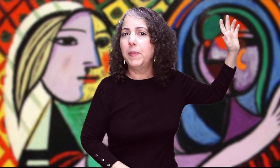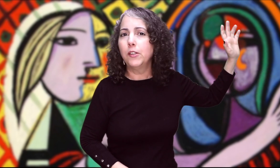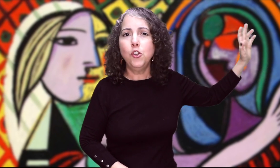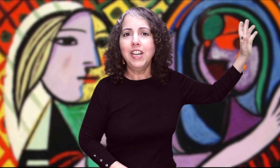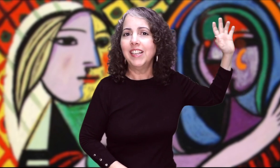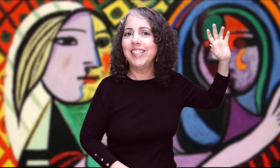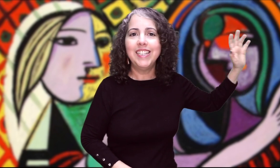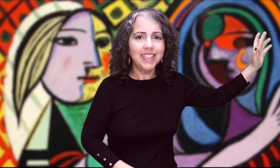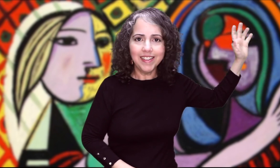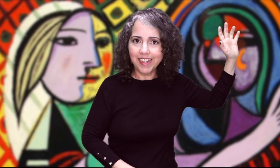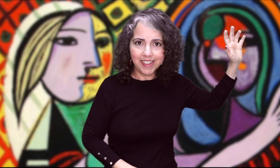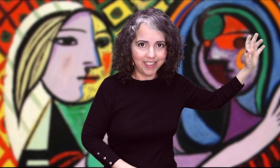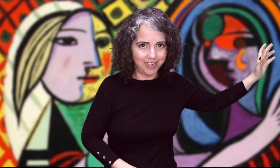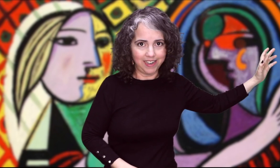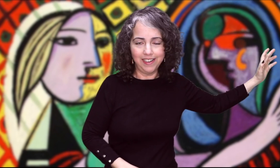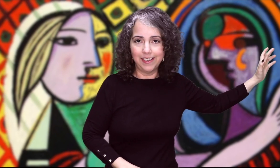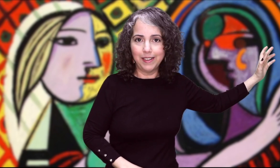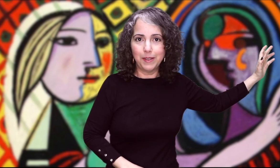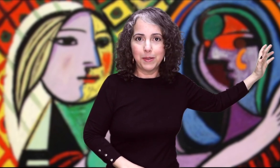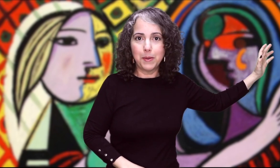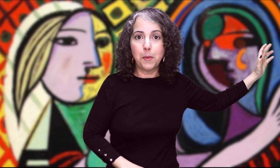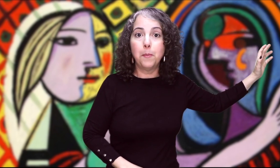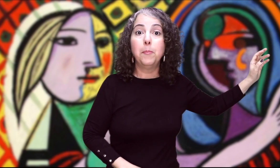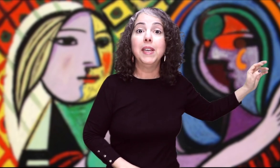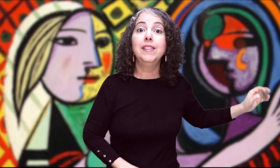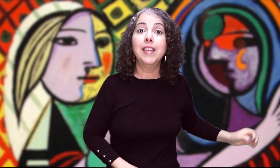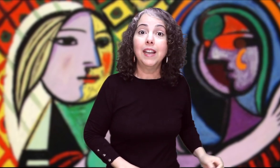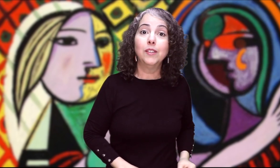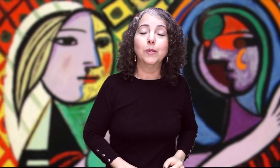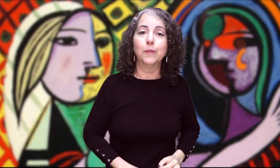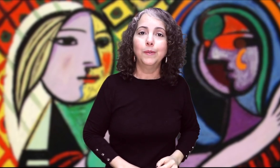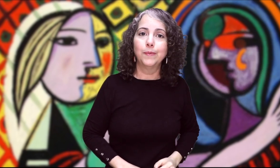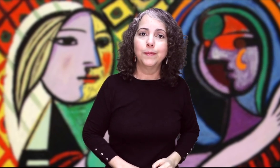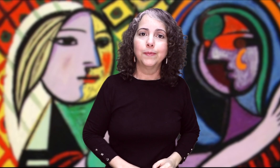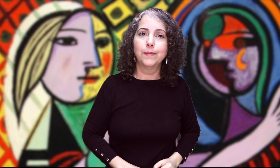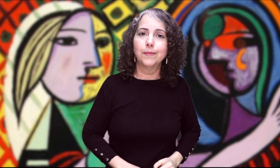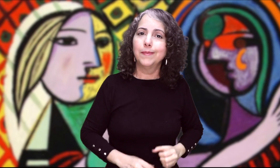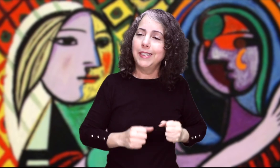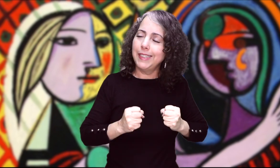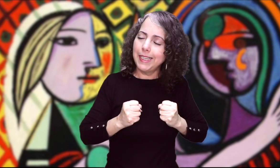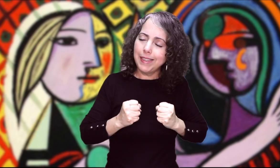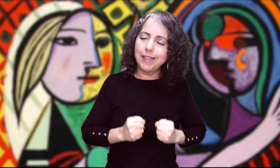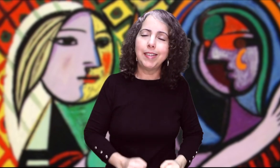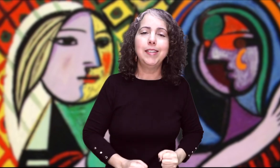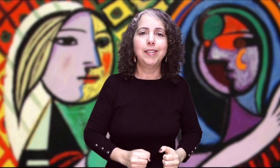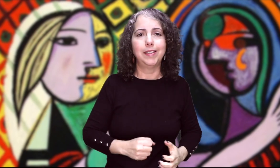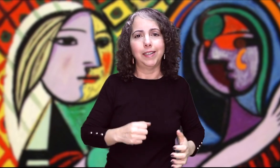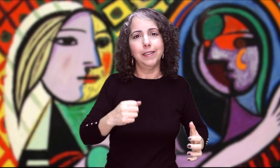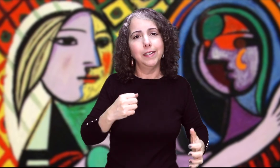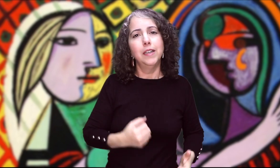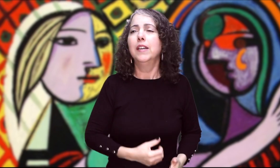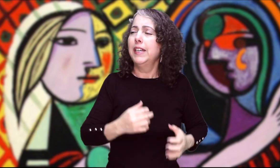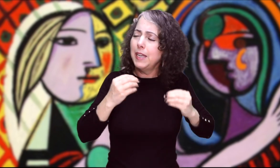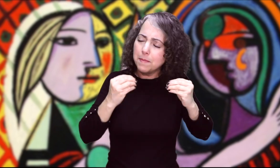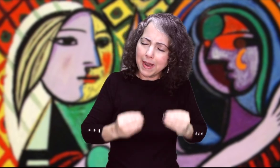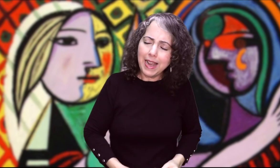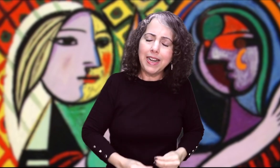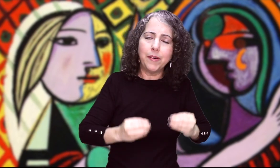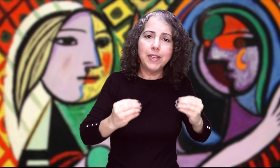perdió En la siguiente esquina Pensando Qué triste Qué mal había